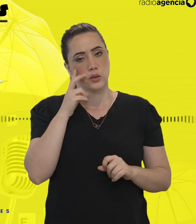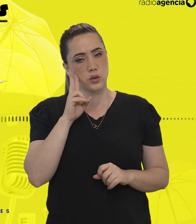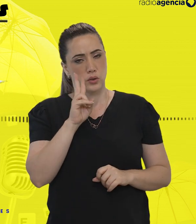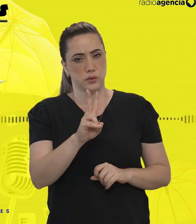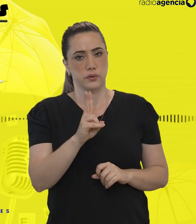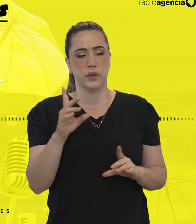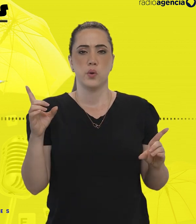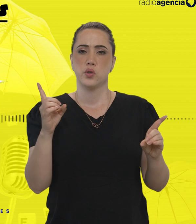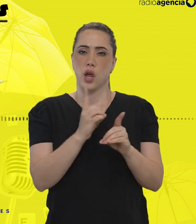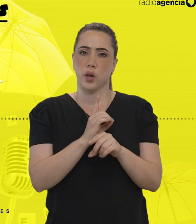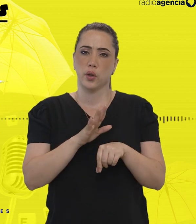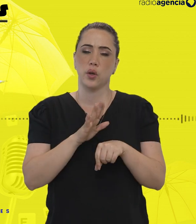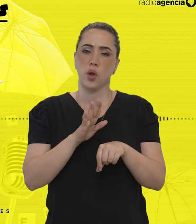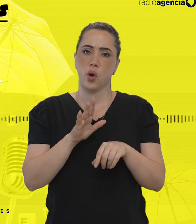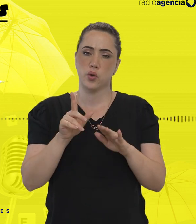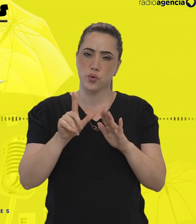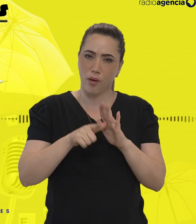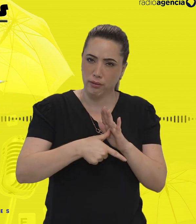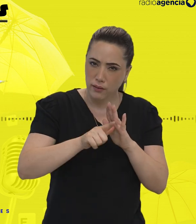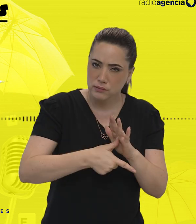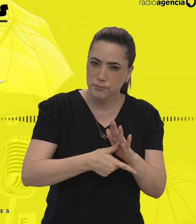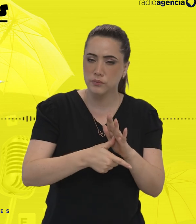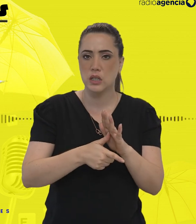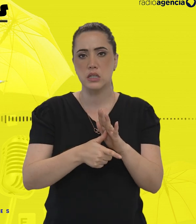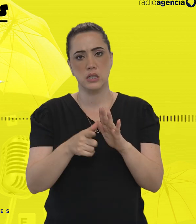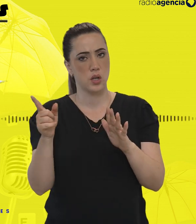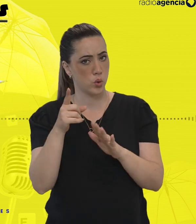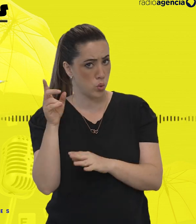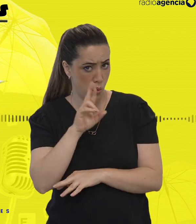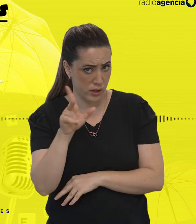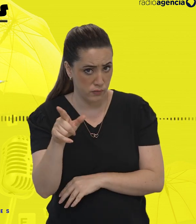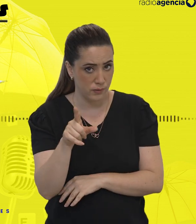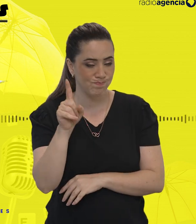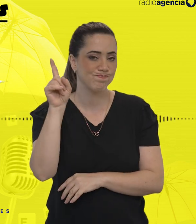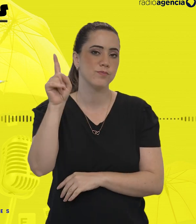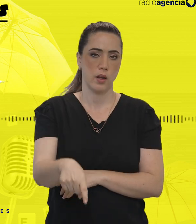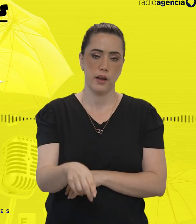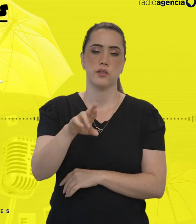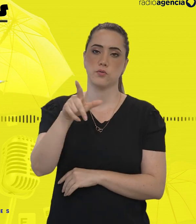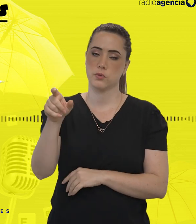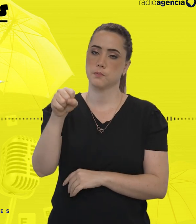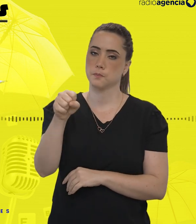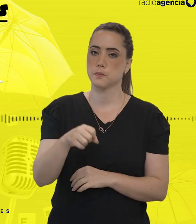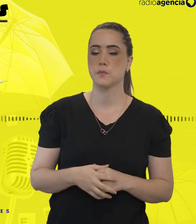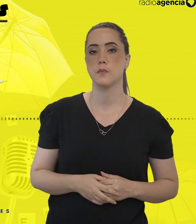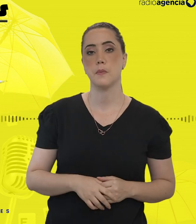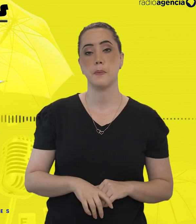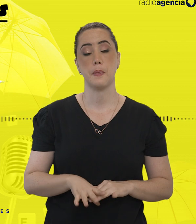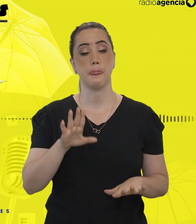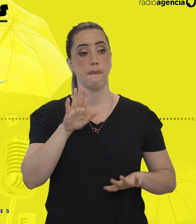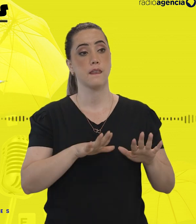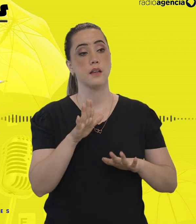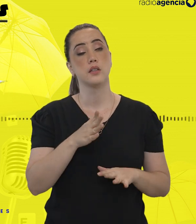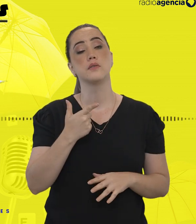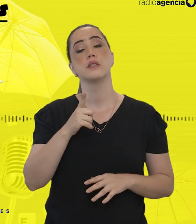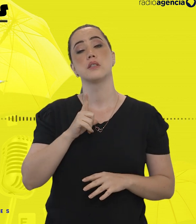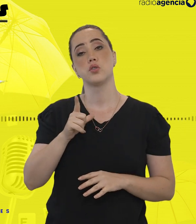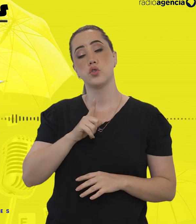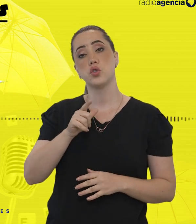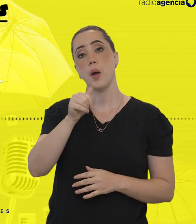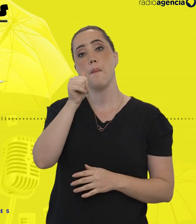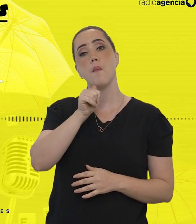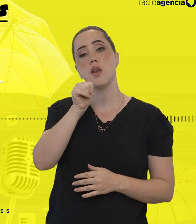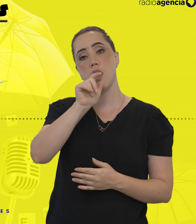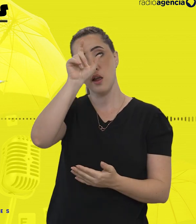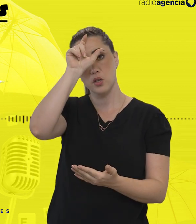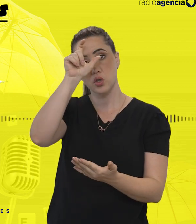lá muita diferença. Mas faz. Tinha uns disléctricos adultos, ou senhoras, que ia levar o filho, ou acompanhava,